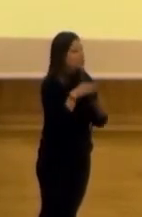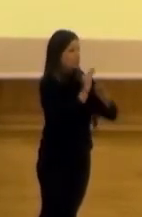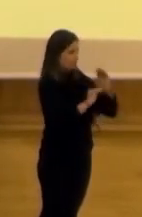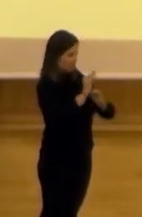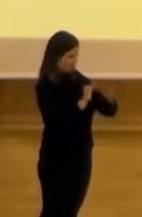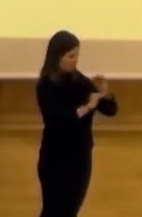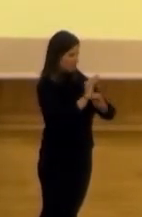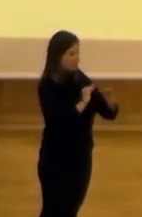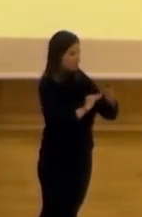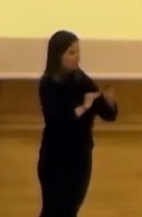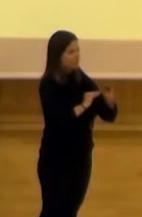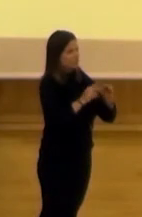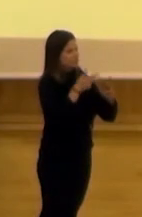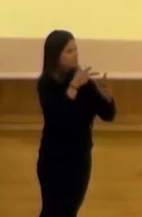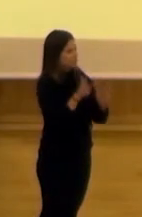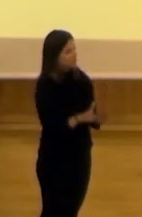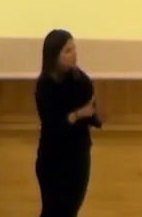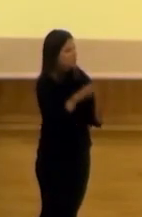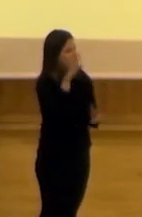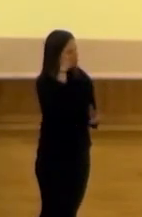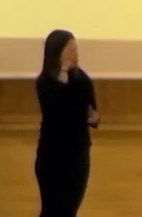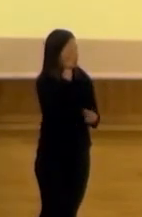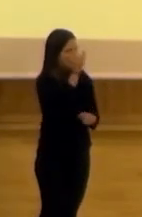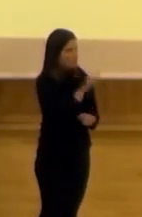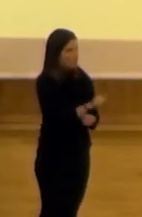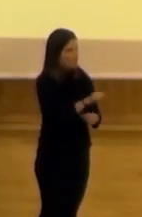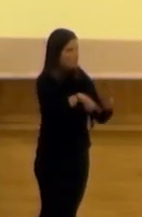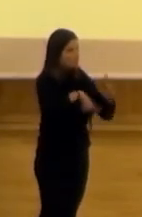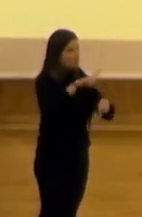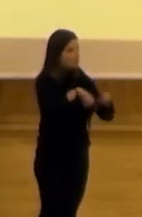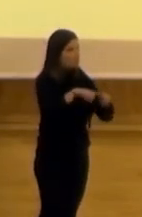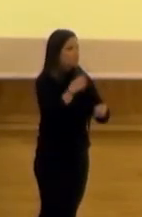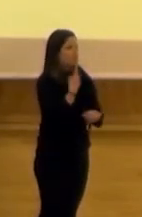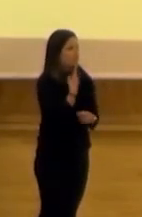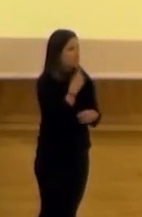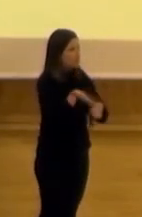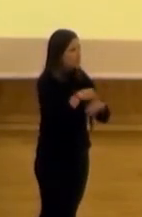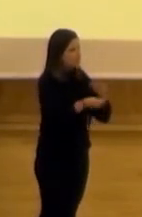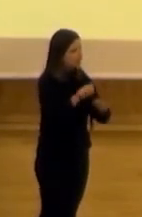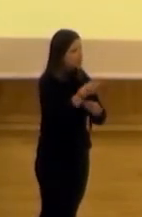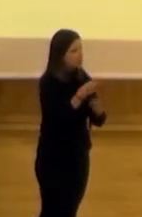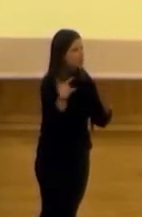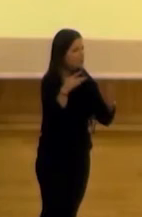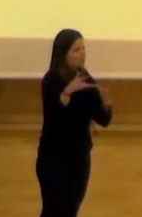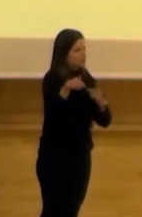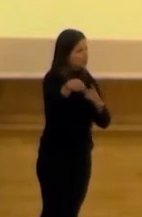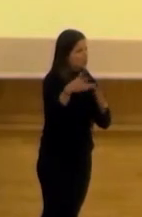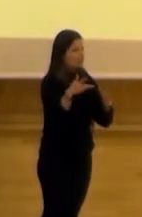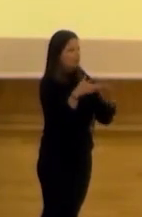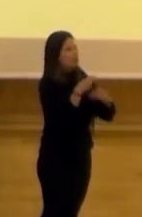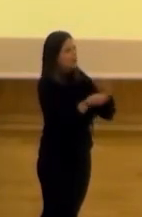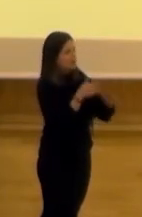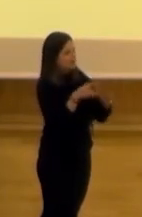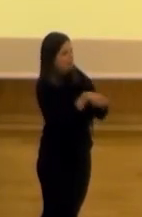solucionador. Era el que se sentaba, escuchaba y en función de eso decía, bueno, para hacer esto tienes que hablar con este, para hacer esto tienes que